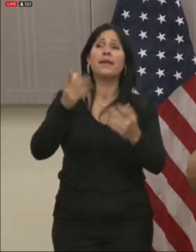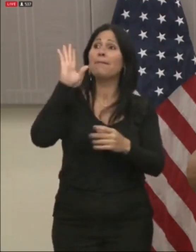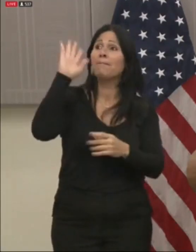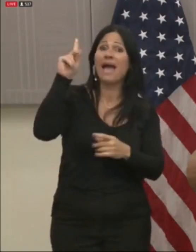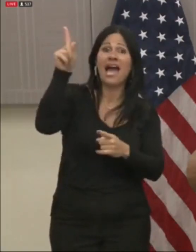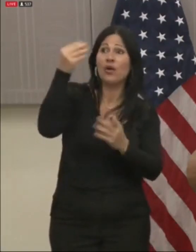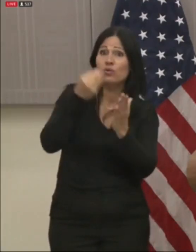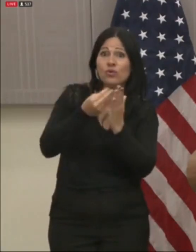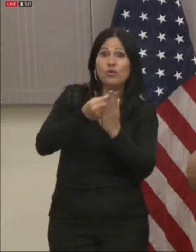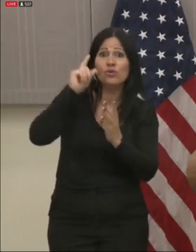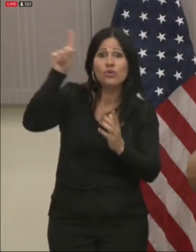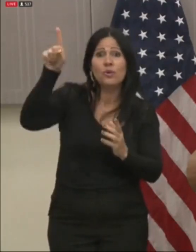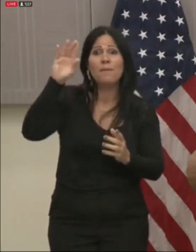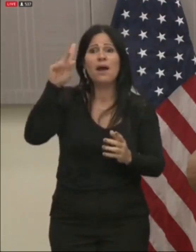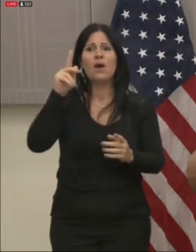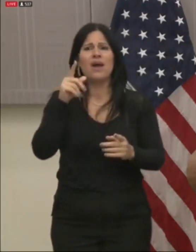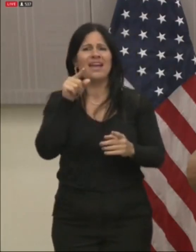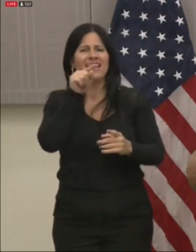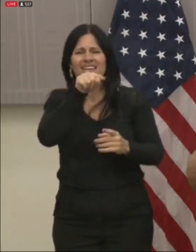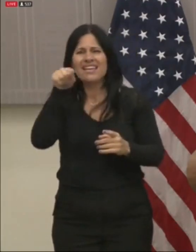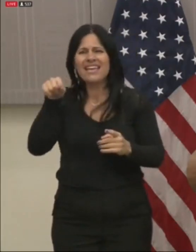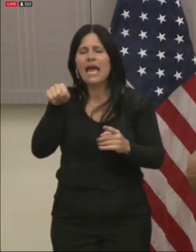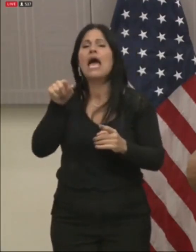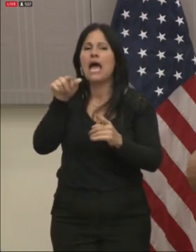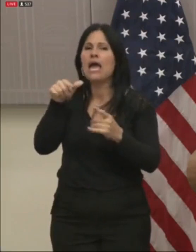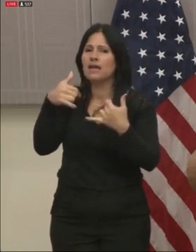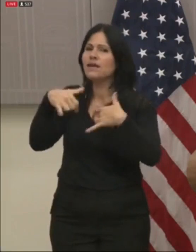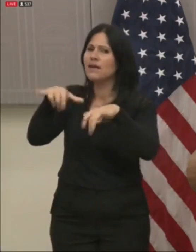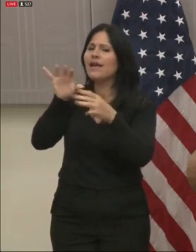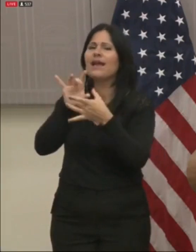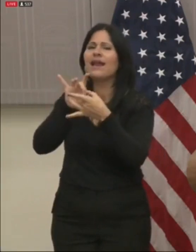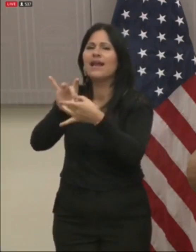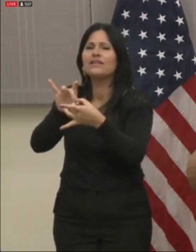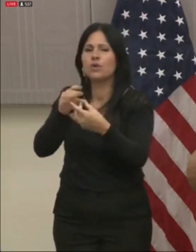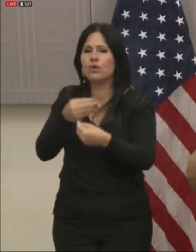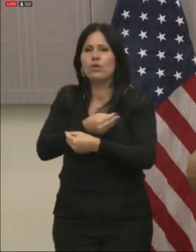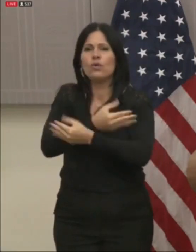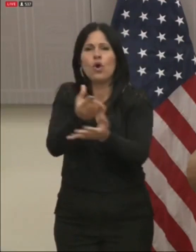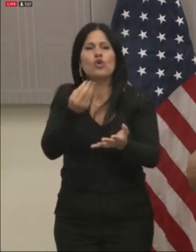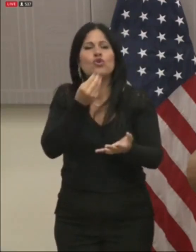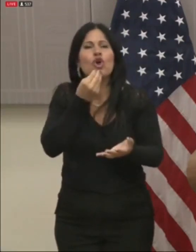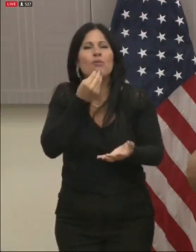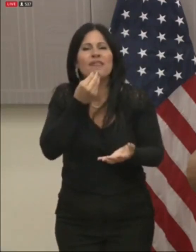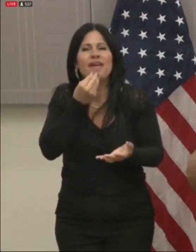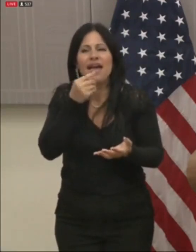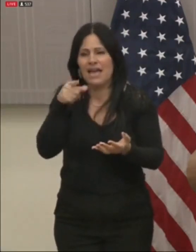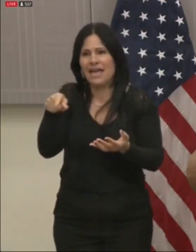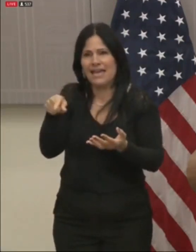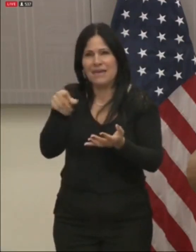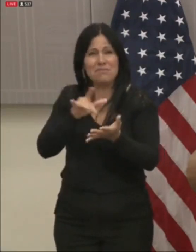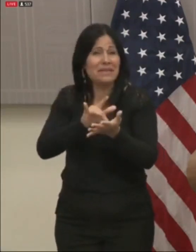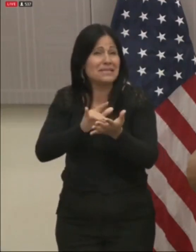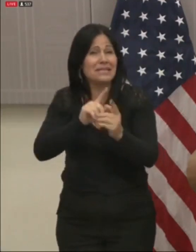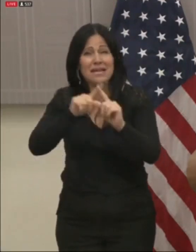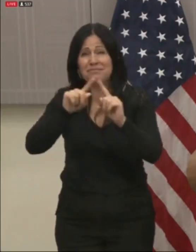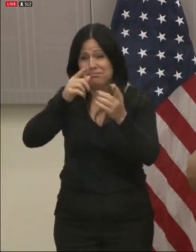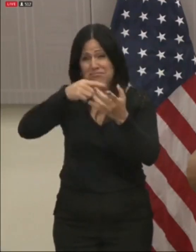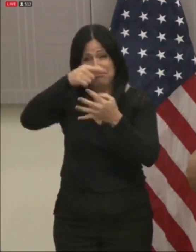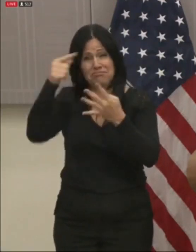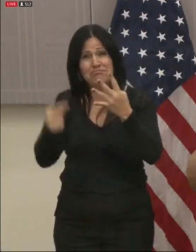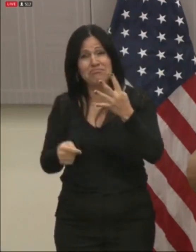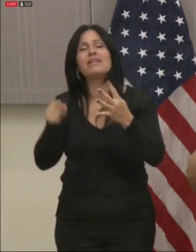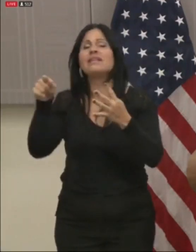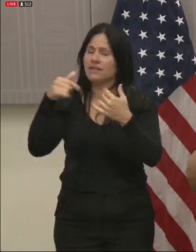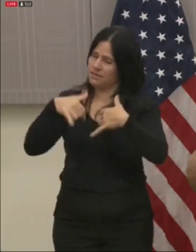aquellos que estén relacionados a la cadena de distribución de alimentos, medicamentos, artículos médicos o combustible.